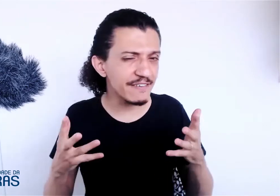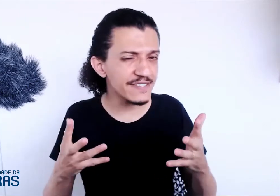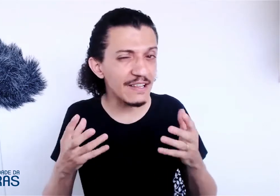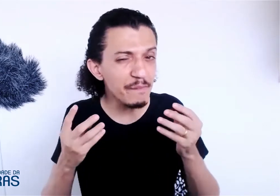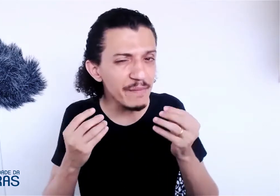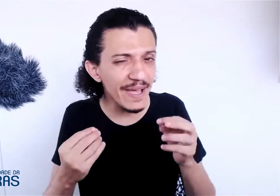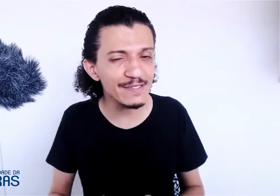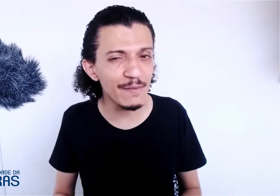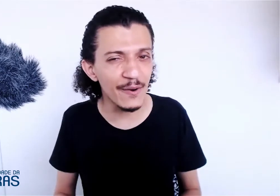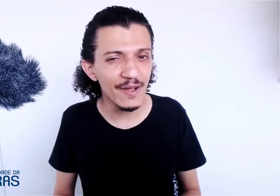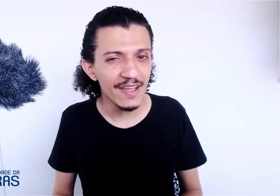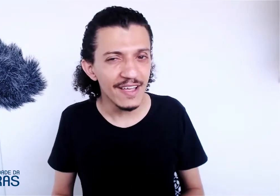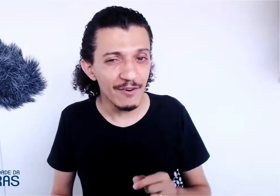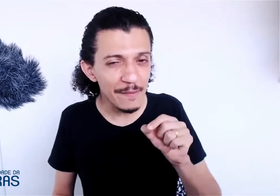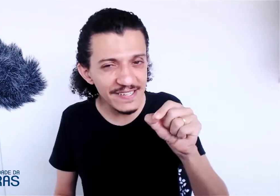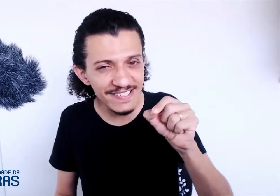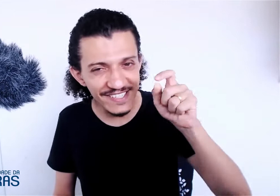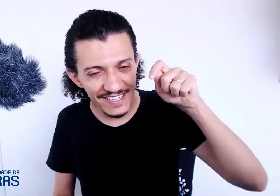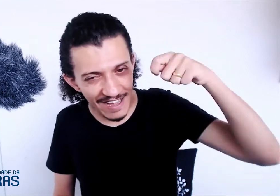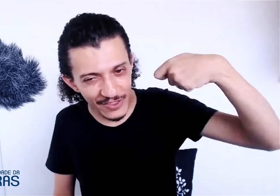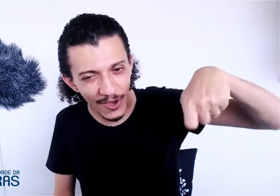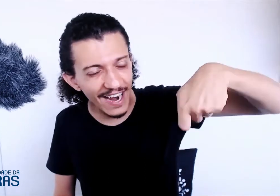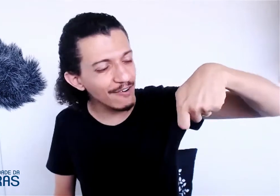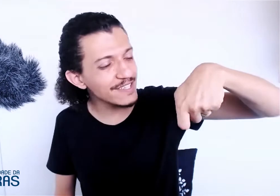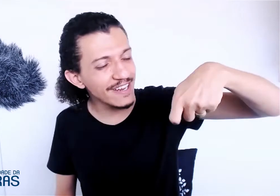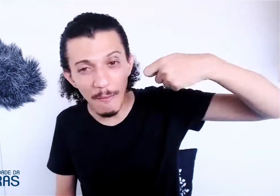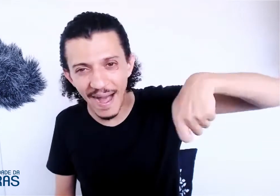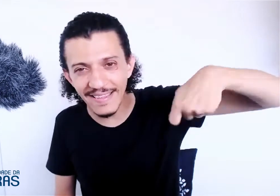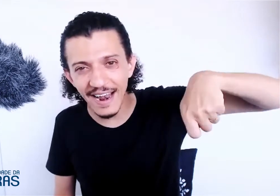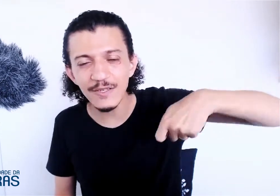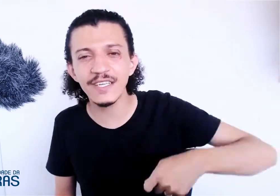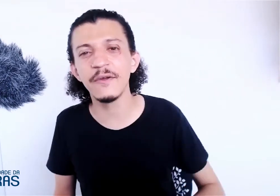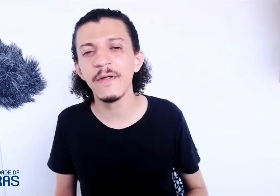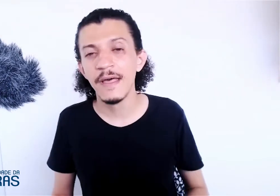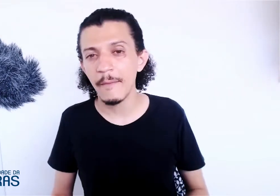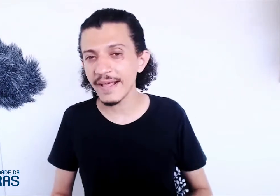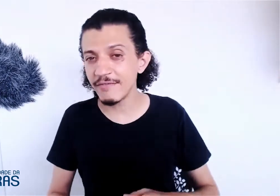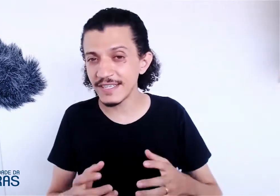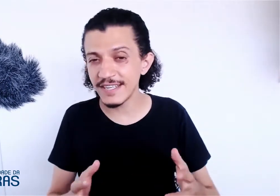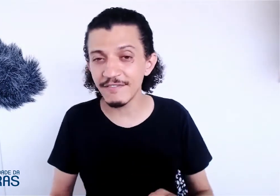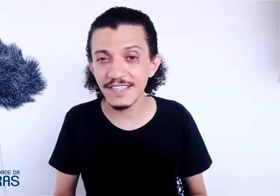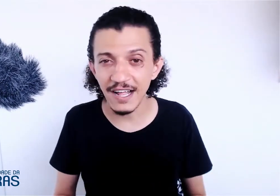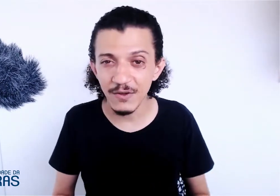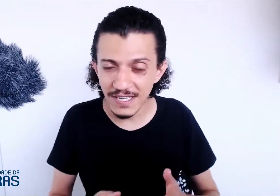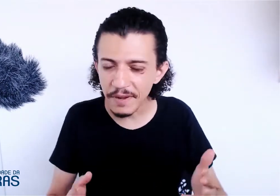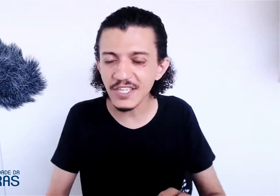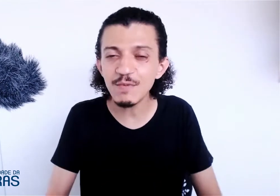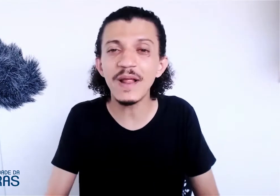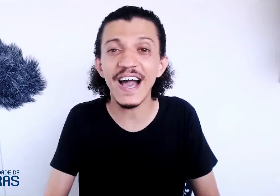avisado em primeiríssima mão. Você precisa de tocar lá no sininho, badalar o sininho para que você seja avisado sempre que a gente publicar